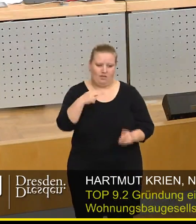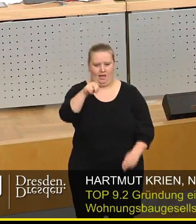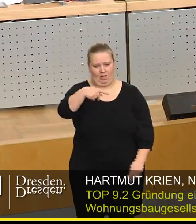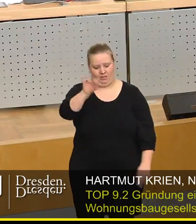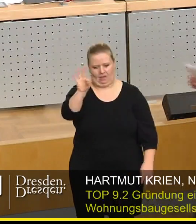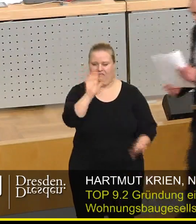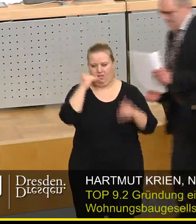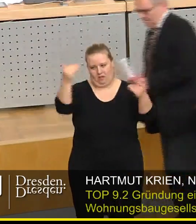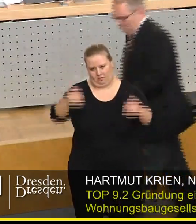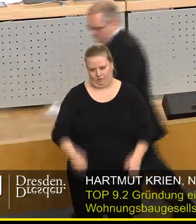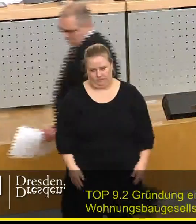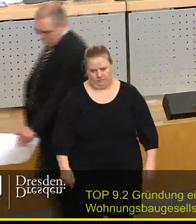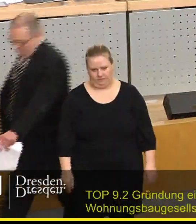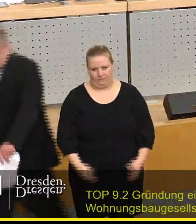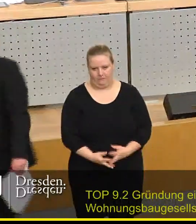Ich danke Ihnen.